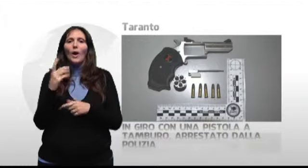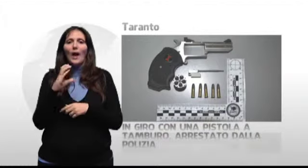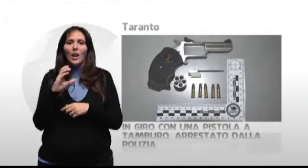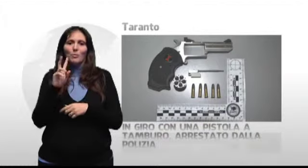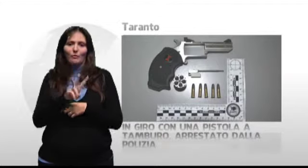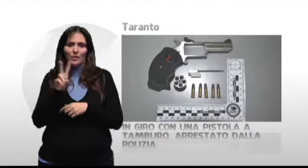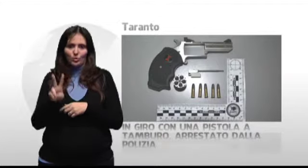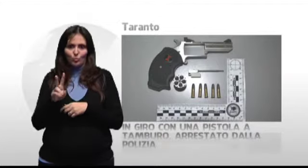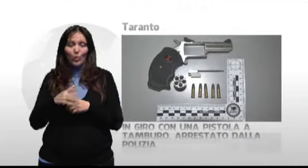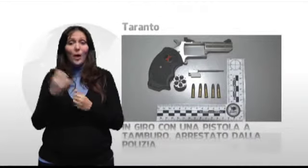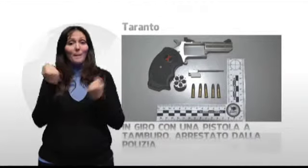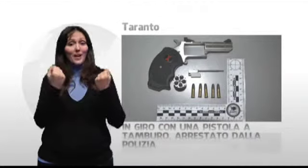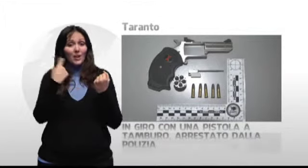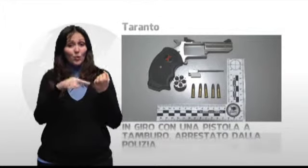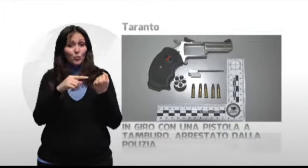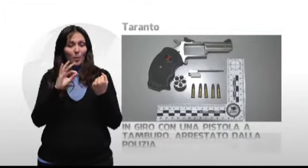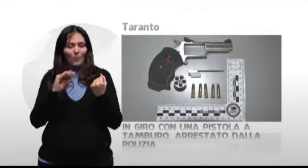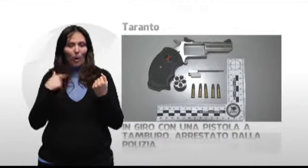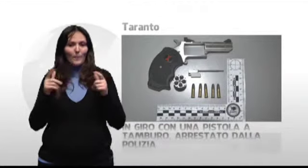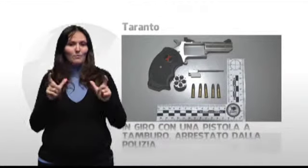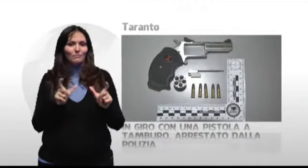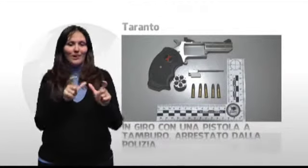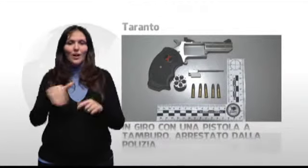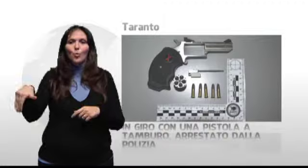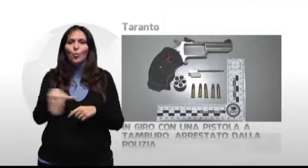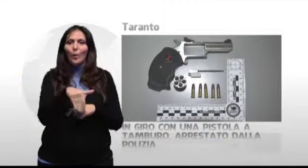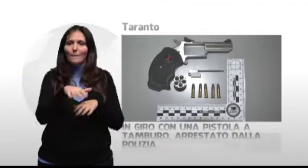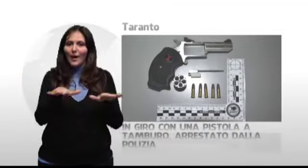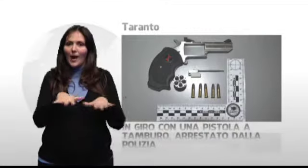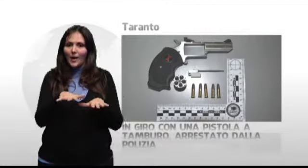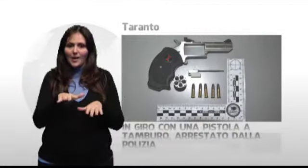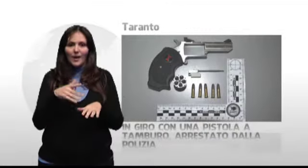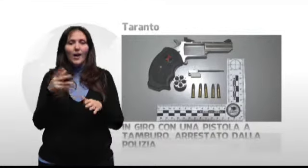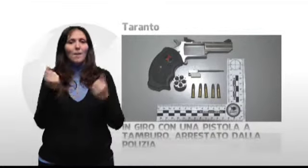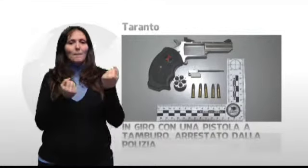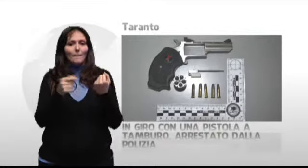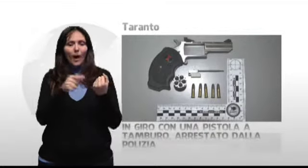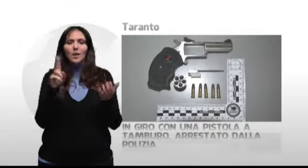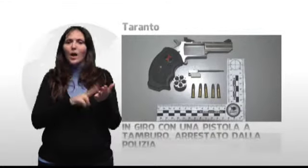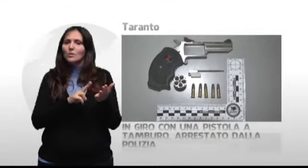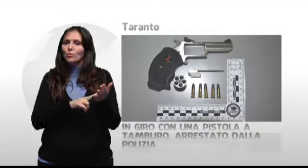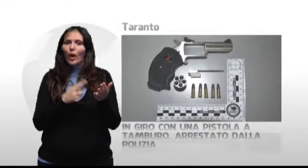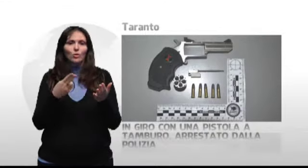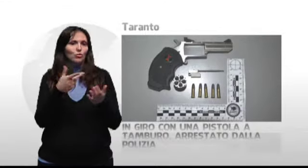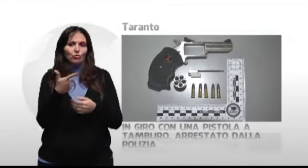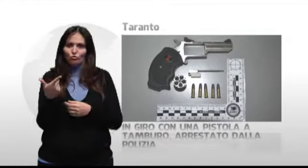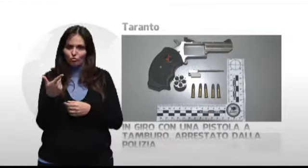L'autovettura sulla quale si trovava quando è stato fermato a lungomare era priva di copertura assicurativa. Da immediati